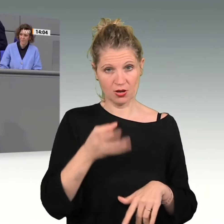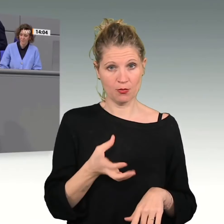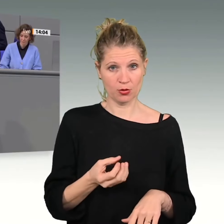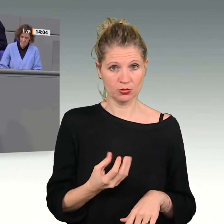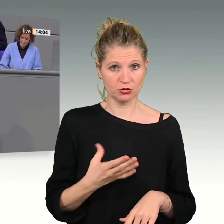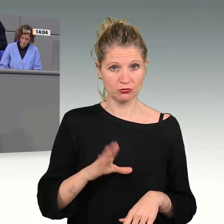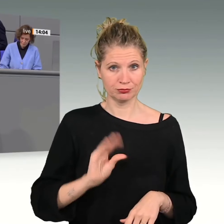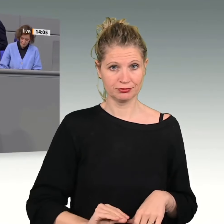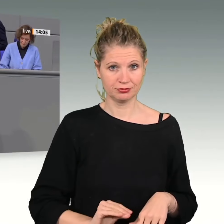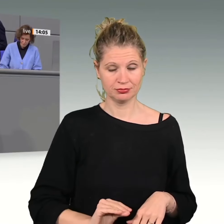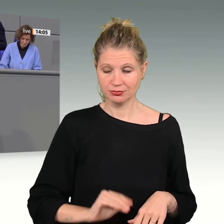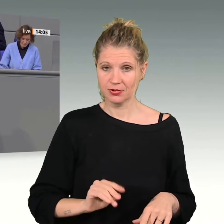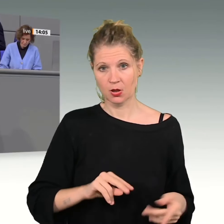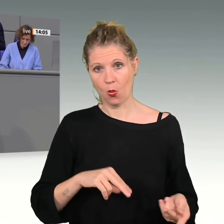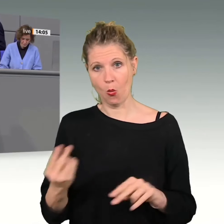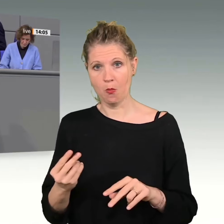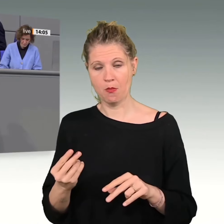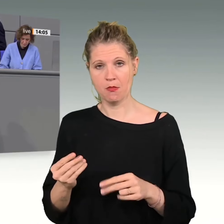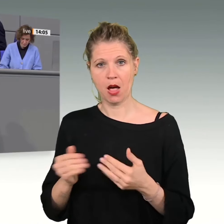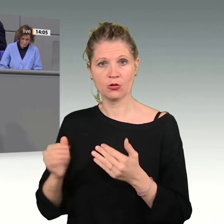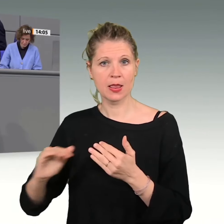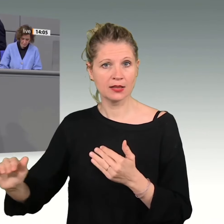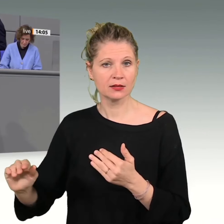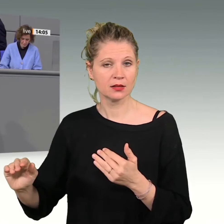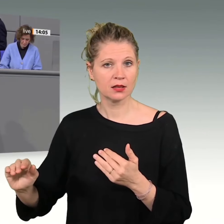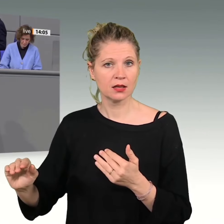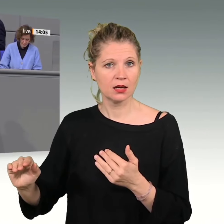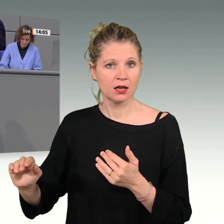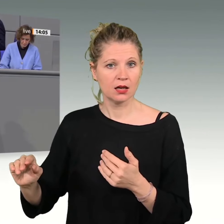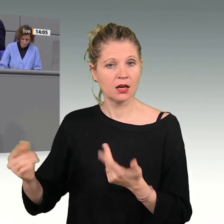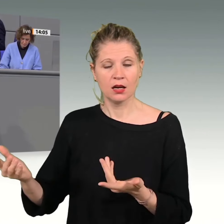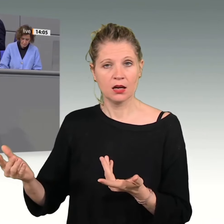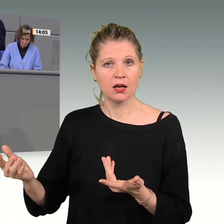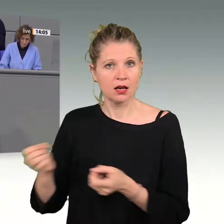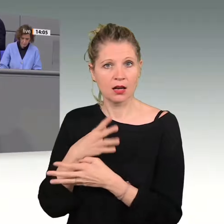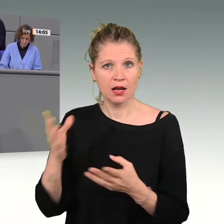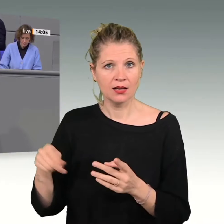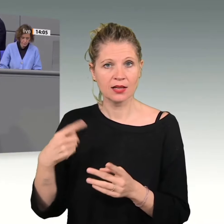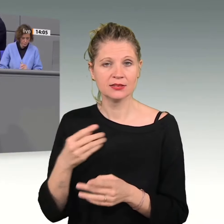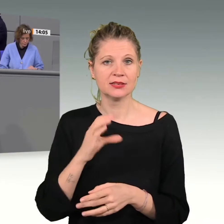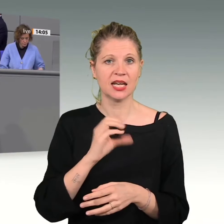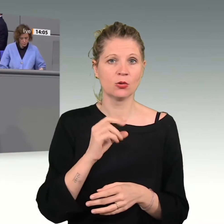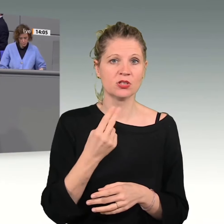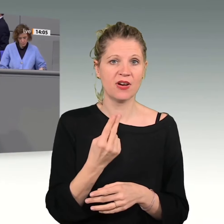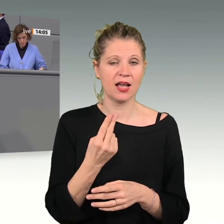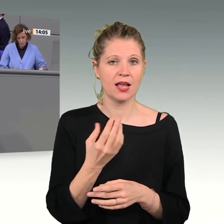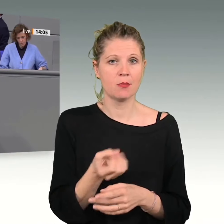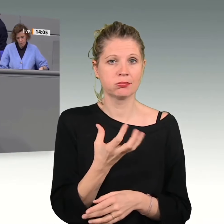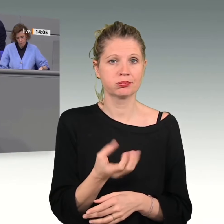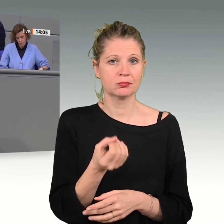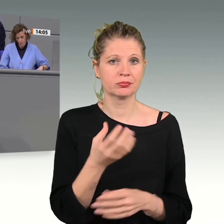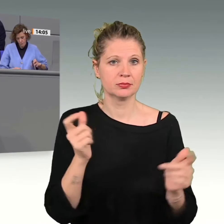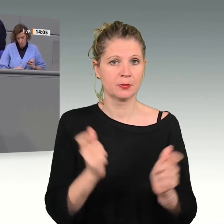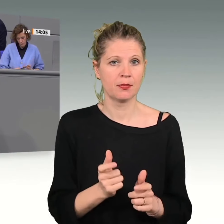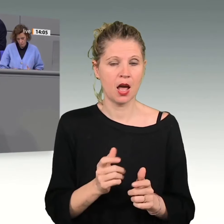und ins Ausland abwandert, dann ist es nicht verwunderlich, wenn die CO2-Emissionen sinken. Das ist aber kein Erfolg.